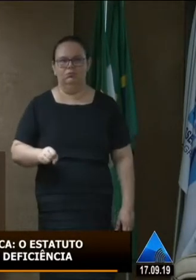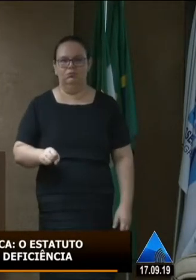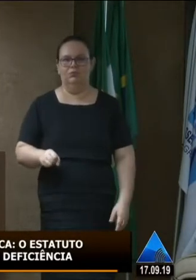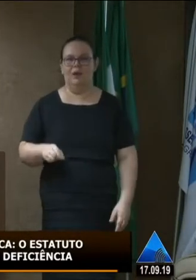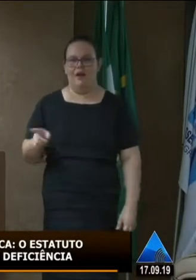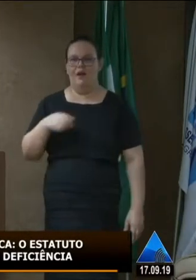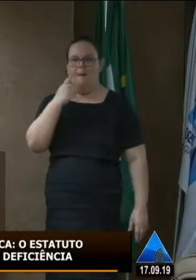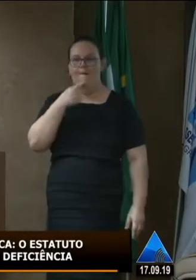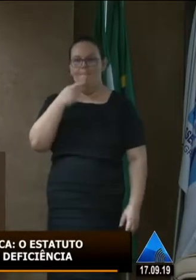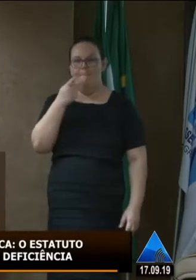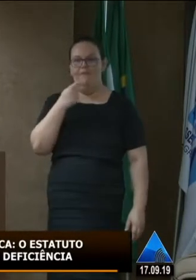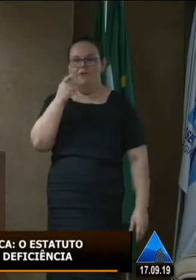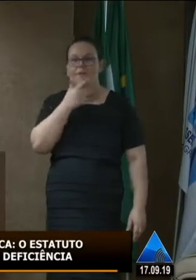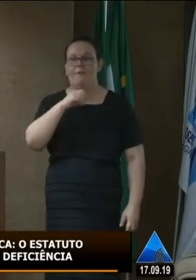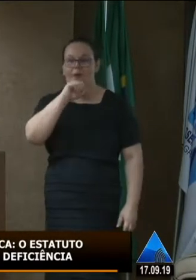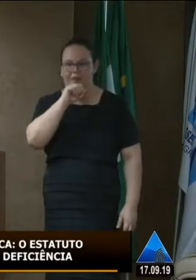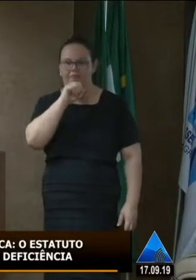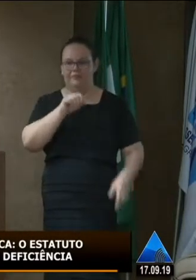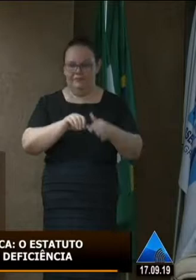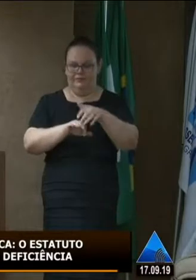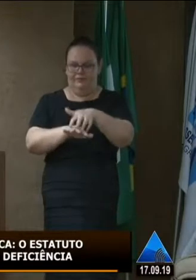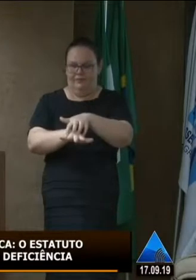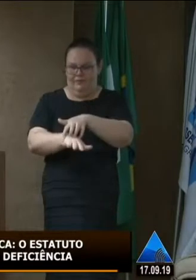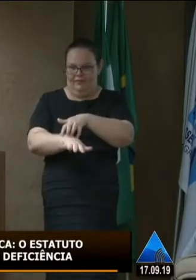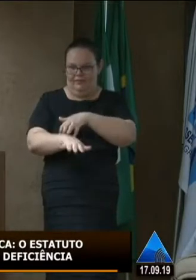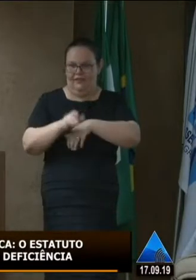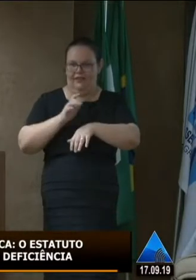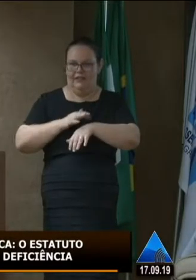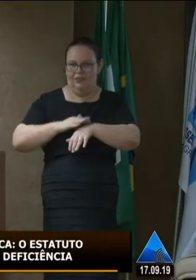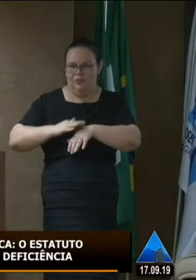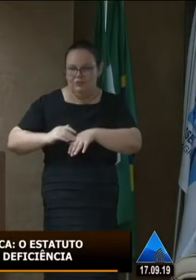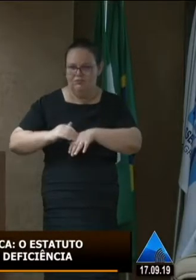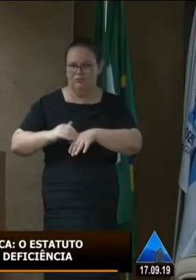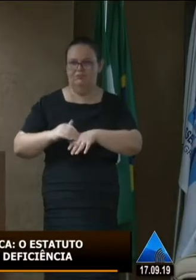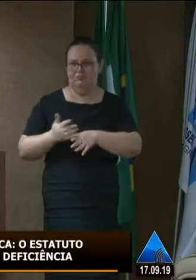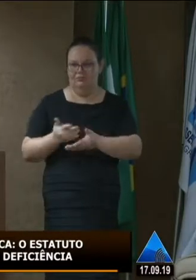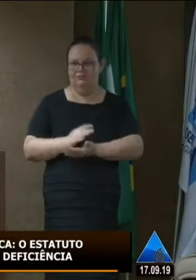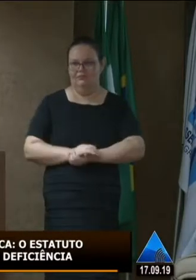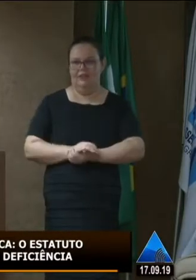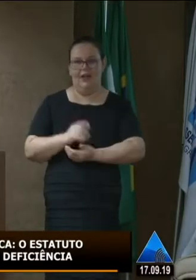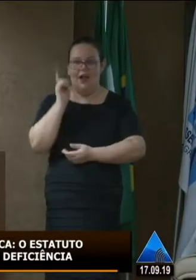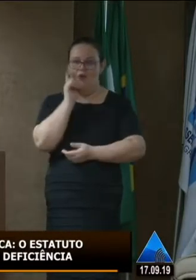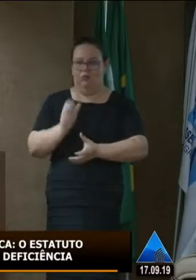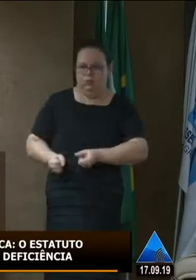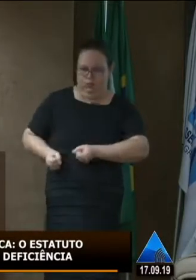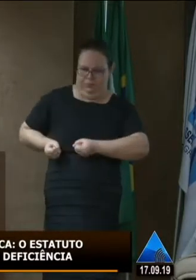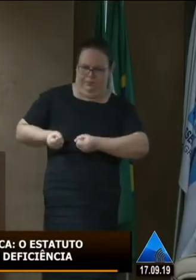hoje porque olha o problema eu tenho uma tendinite crônica eu não consigo colocá-lo na cadeira no carro certo